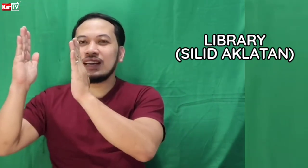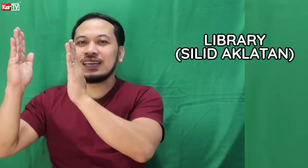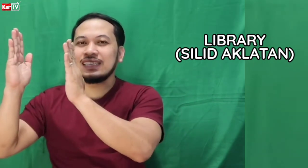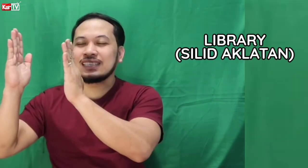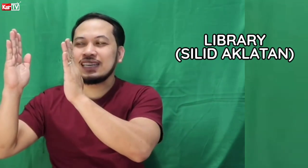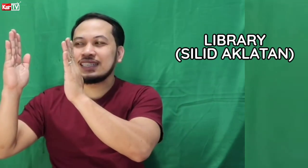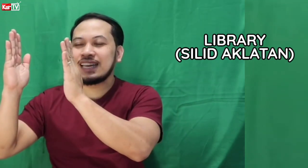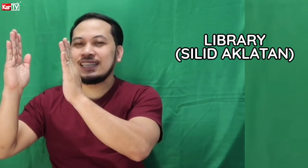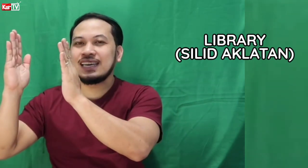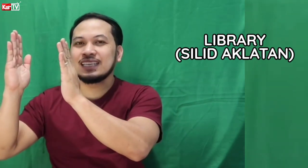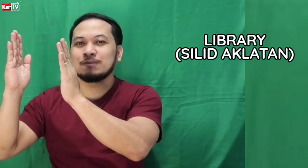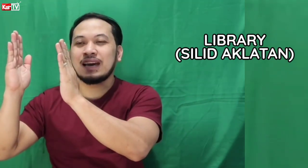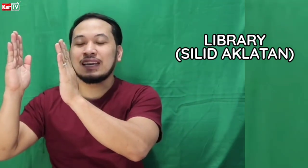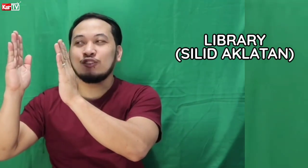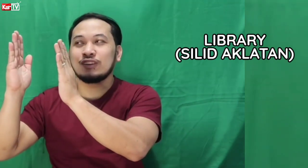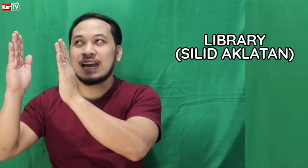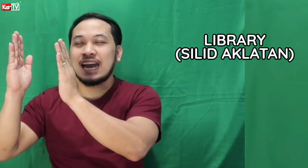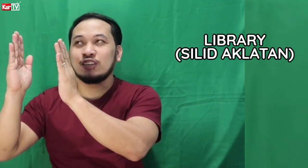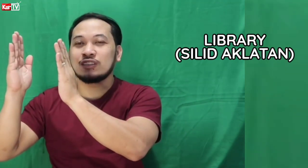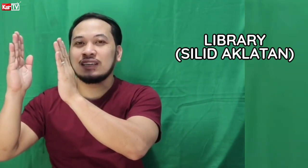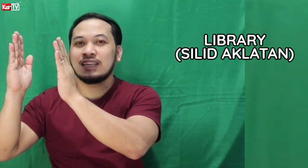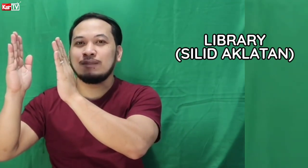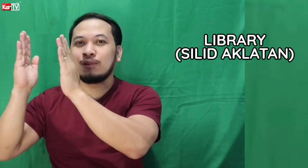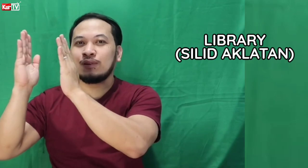lang natin siya isesenyas, parang yung nakaayos lang na libro.